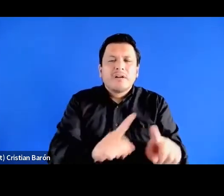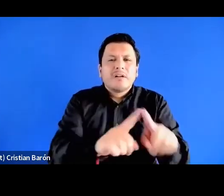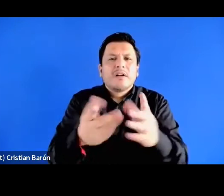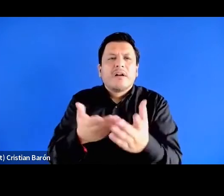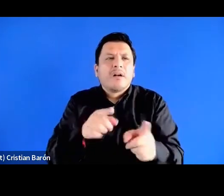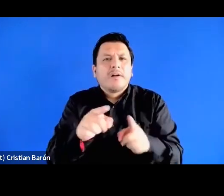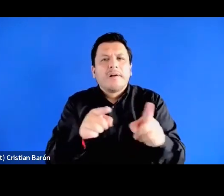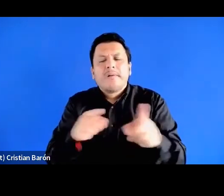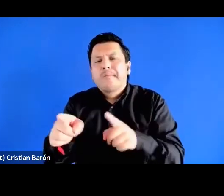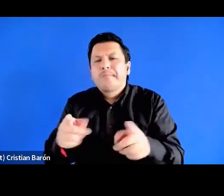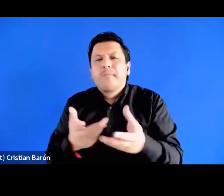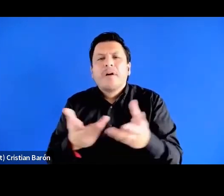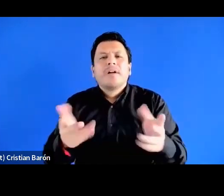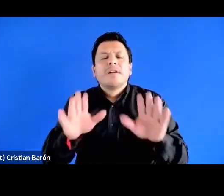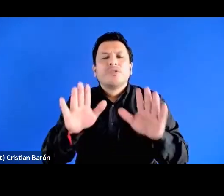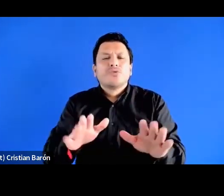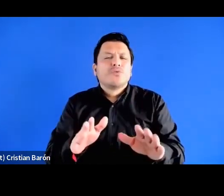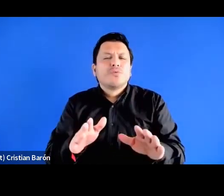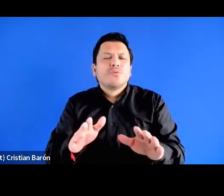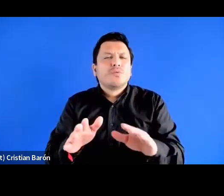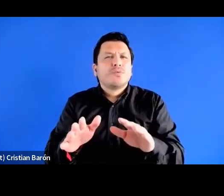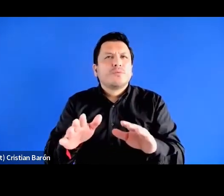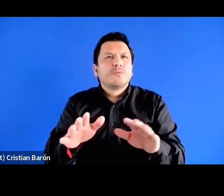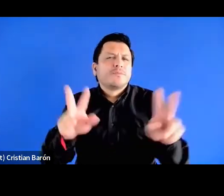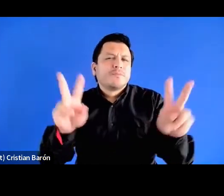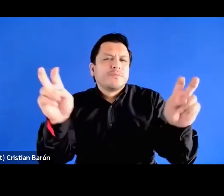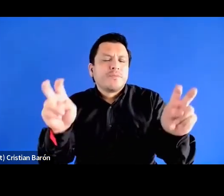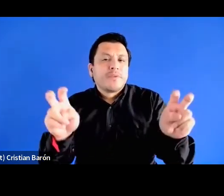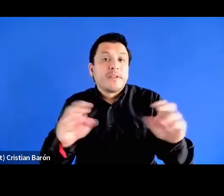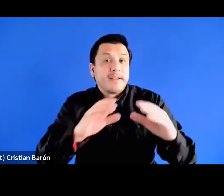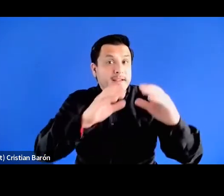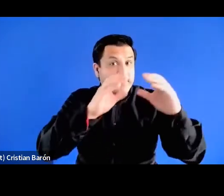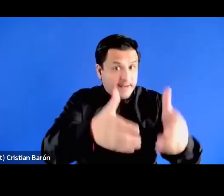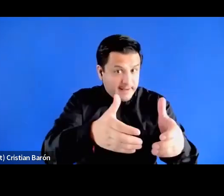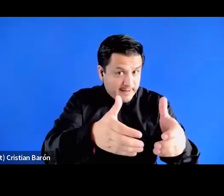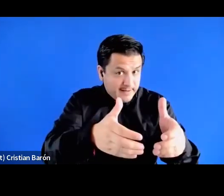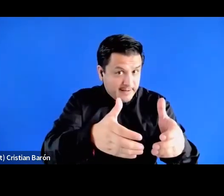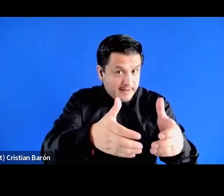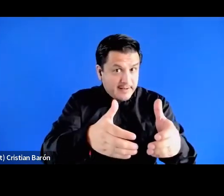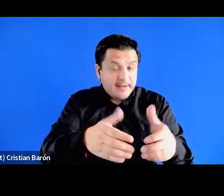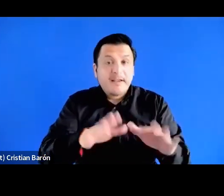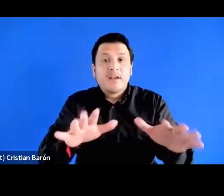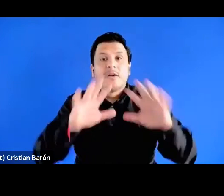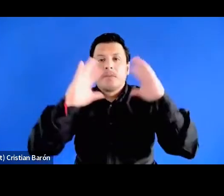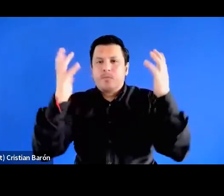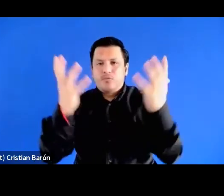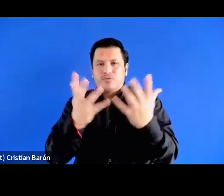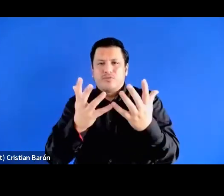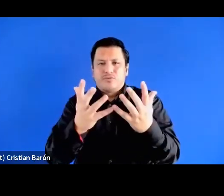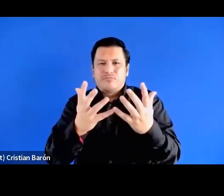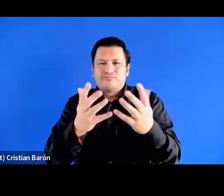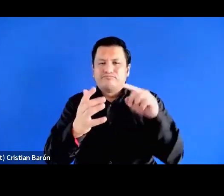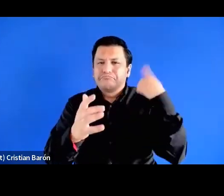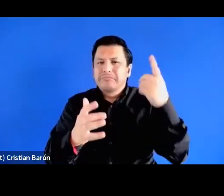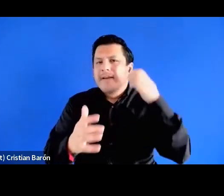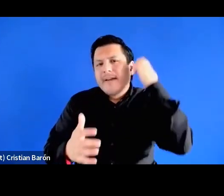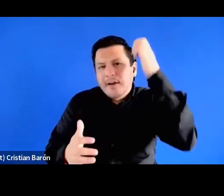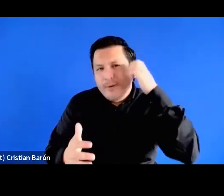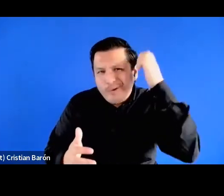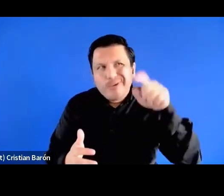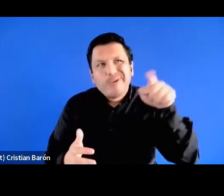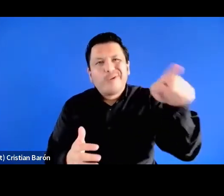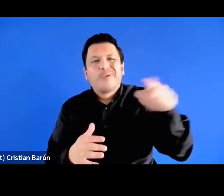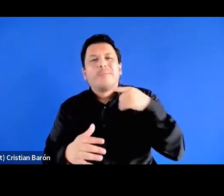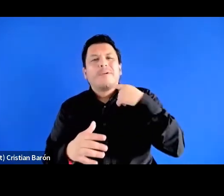se que habló sobre clases en el mundo en Europa Estados